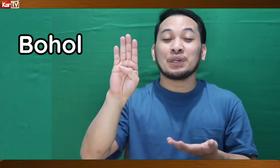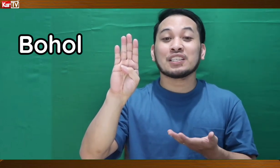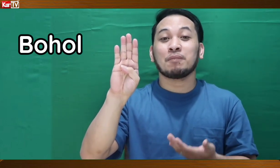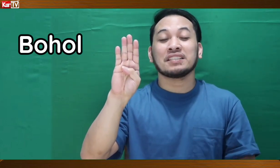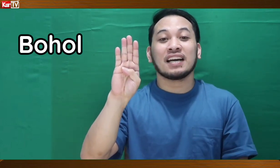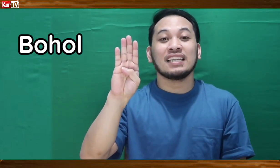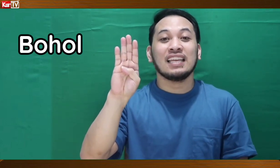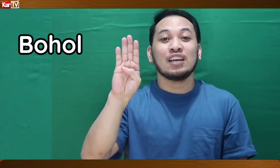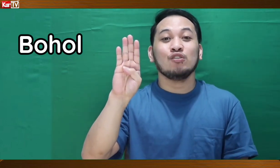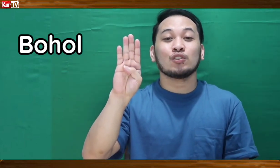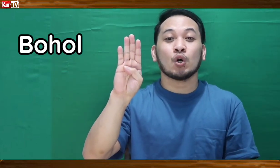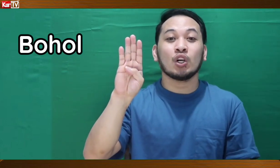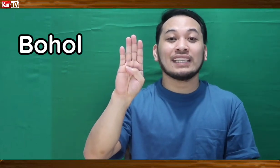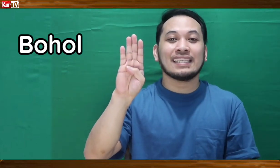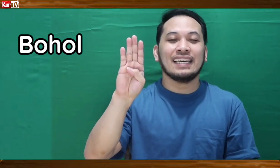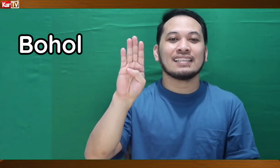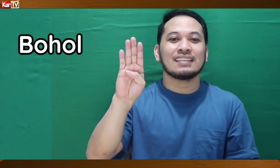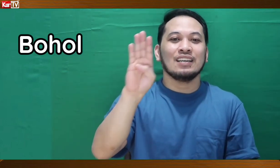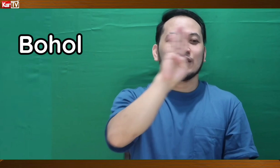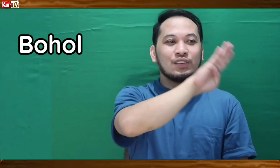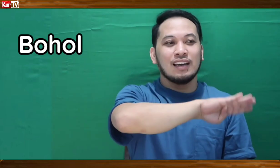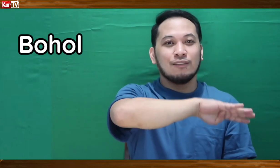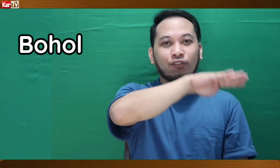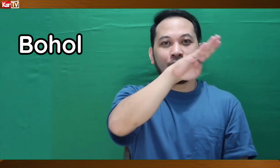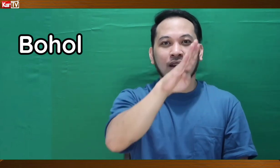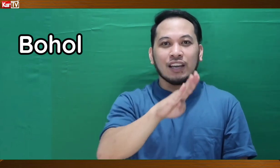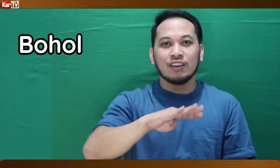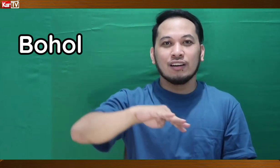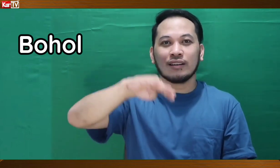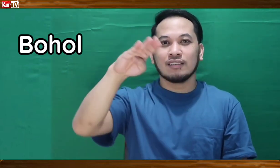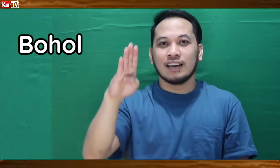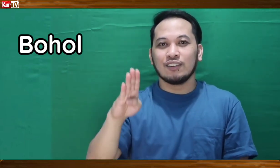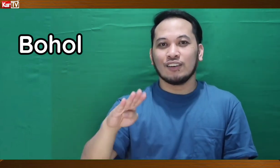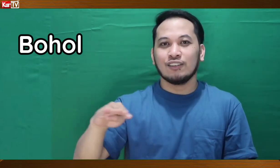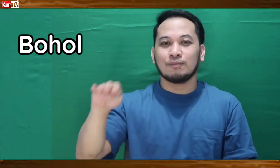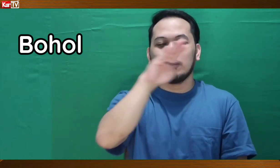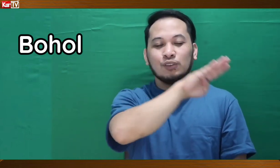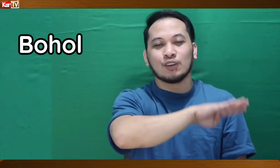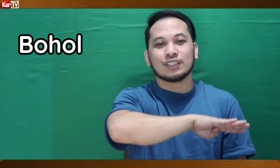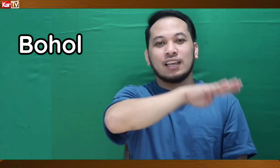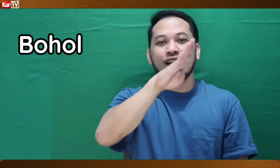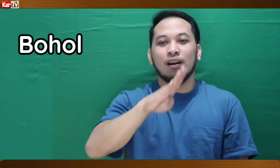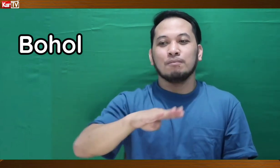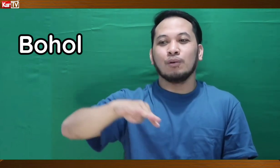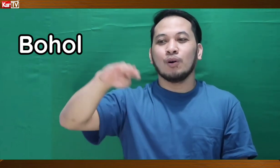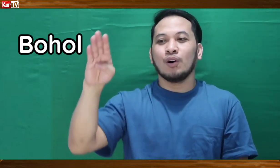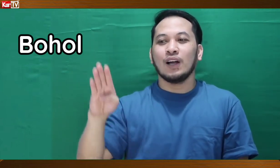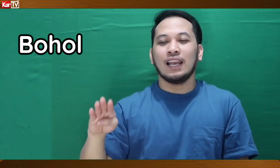tourist spot sa kanila. Yung Chocolate Hills. So, ayan. Form lang kayo ng ganun. babundok sa. Bohol.